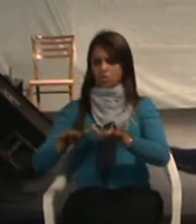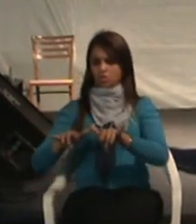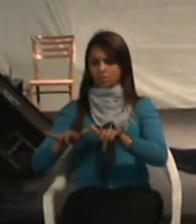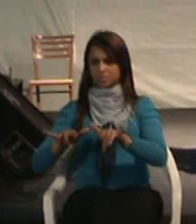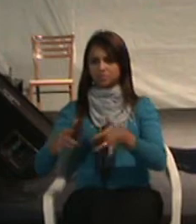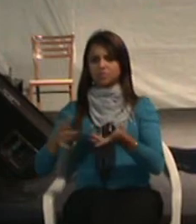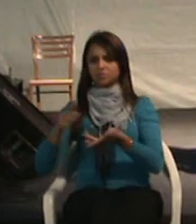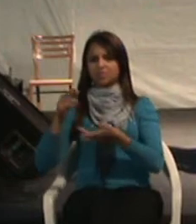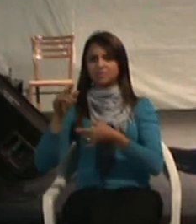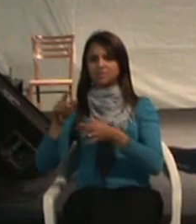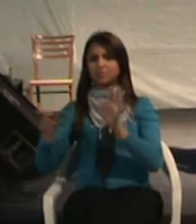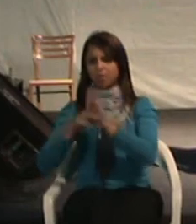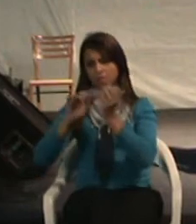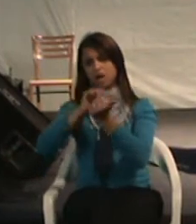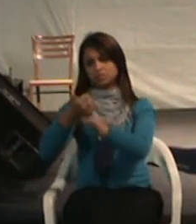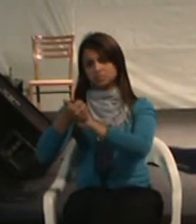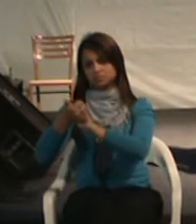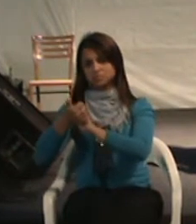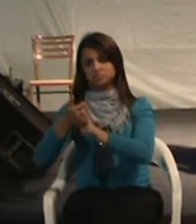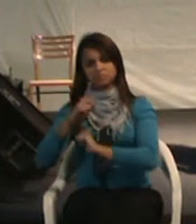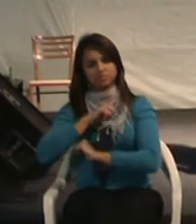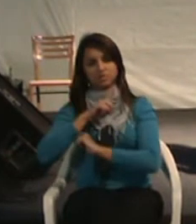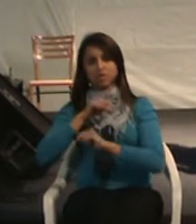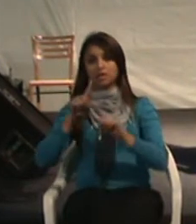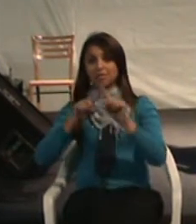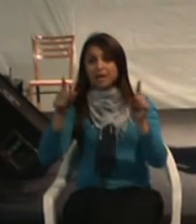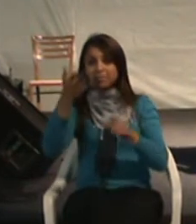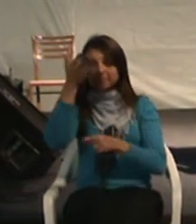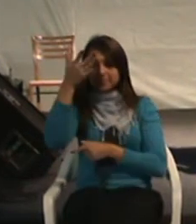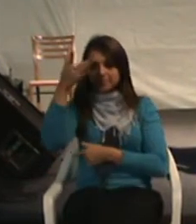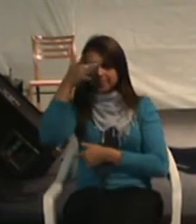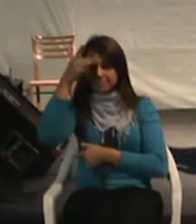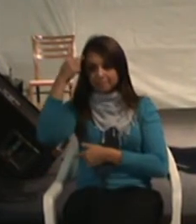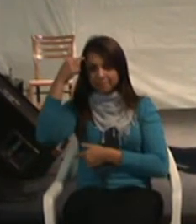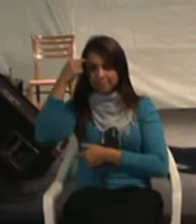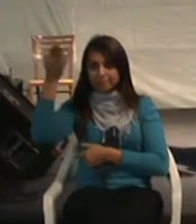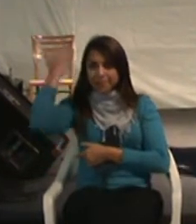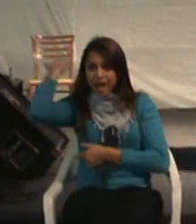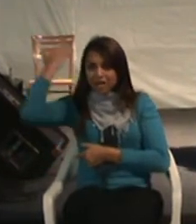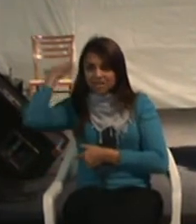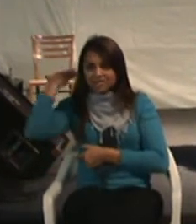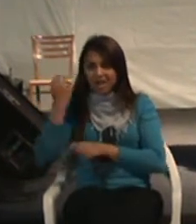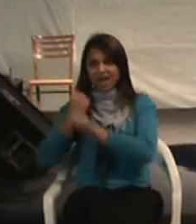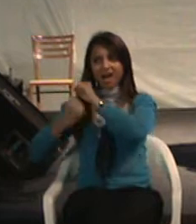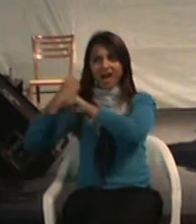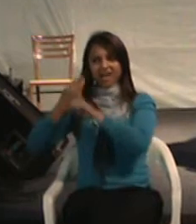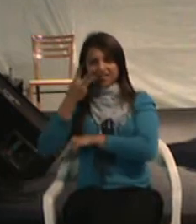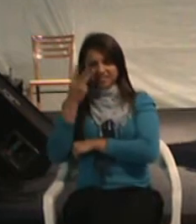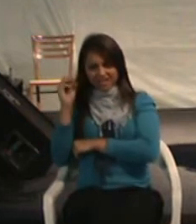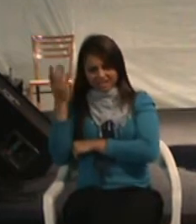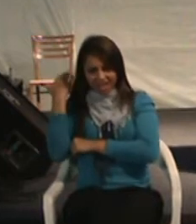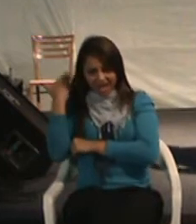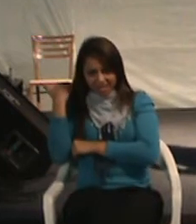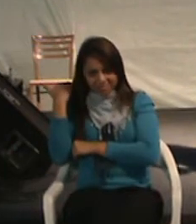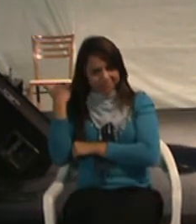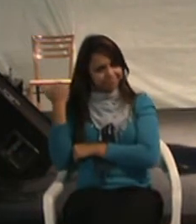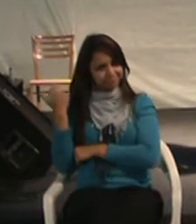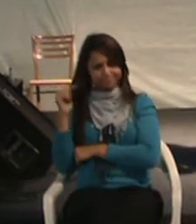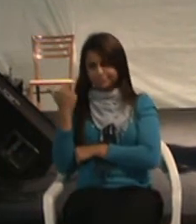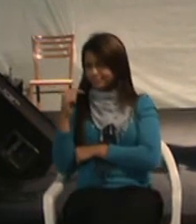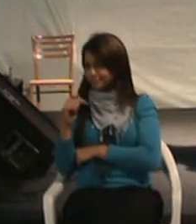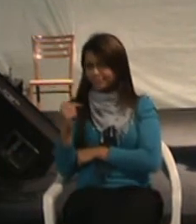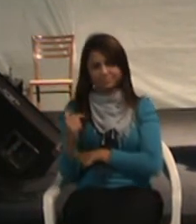vox e tudo, tudo adaptado. Mas imagine há 30 e poucos anos atrás como era essa situação. E atitude